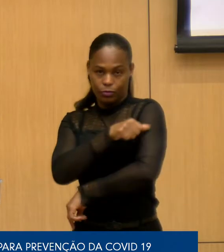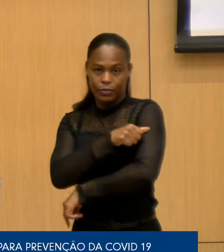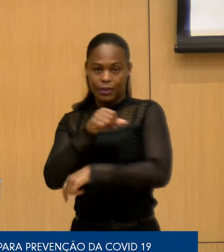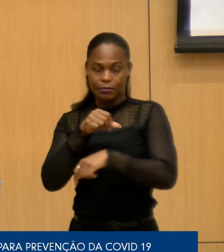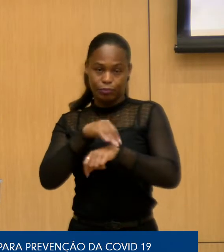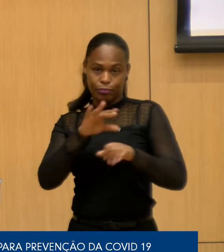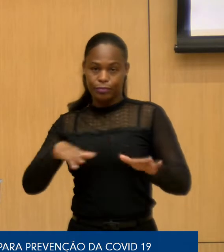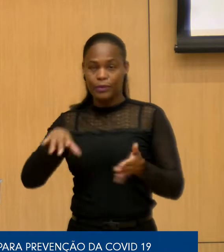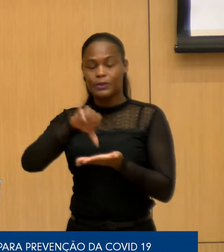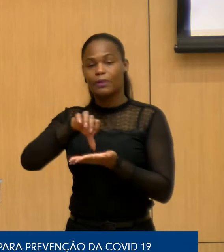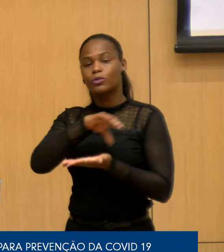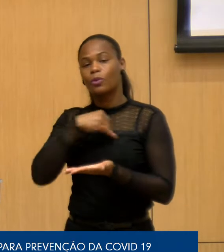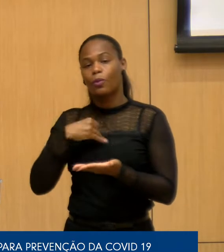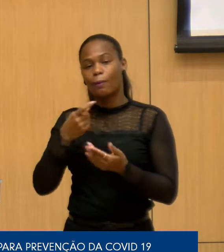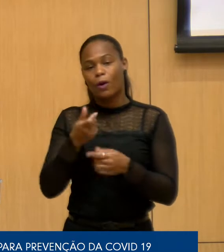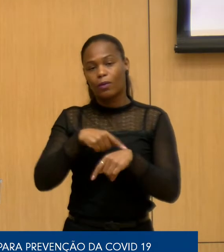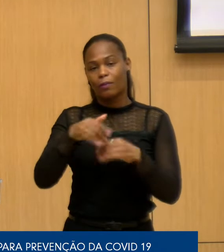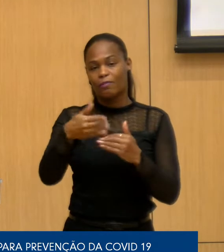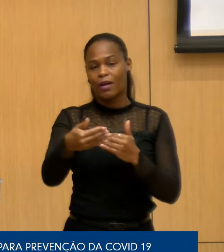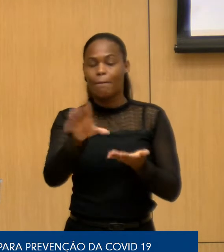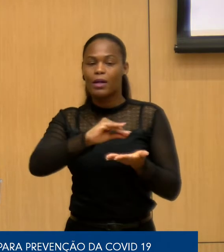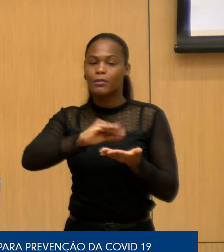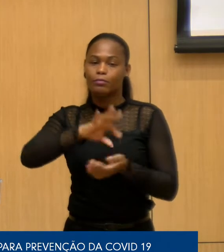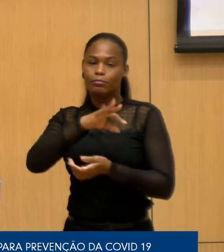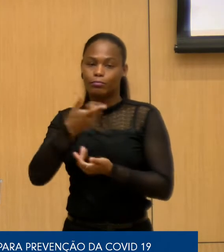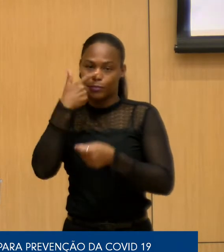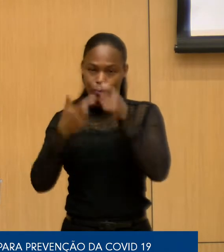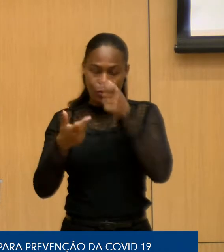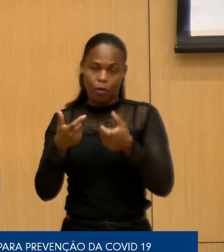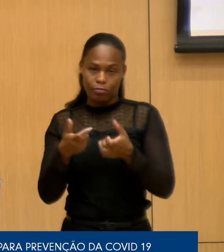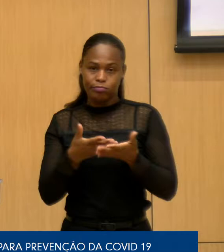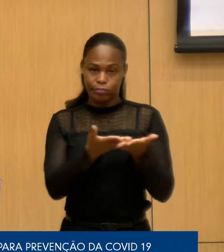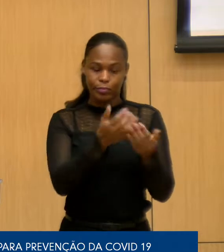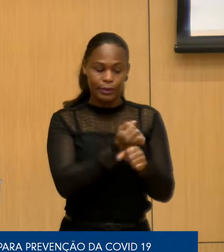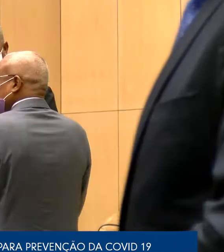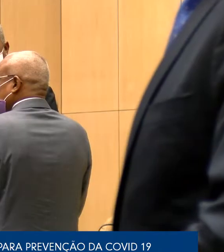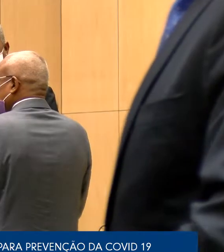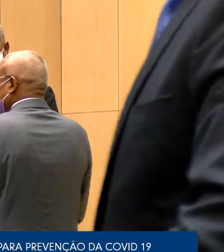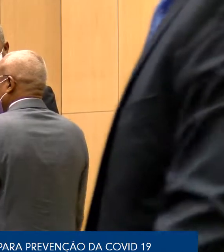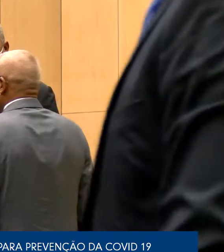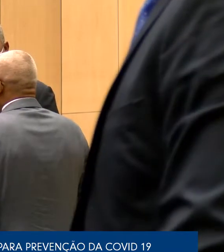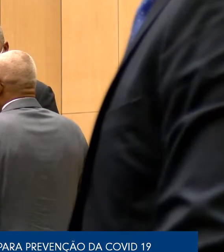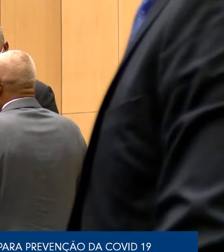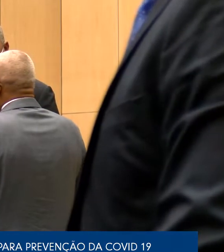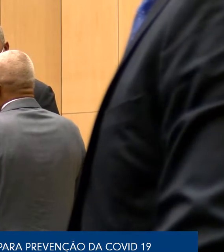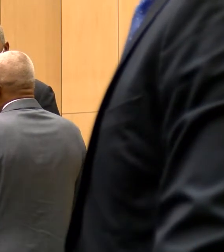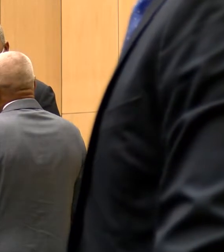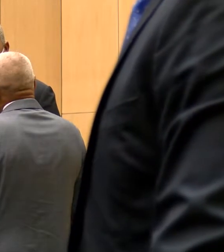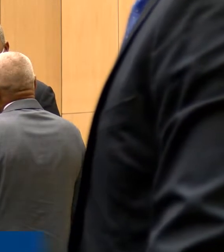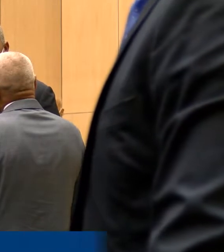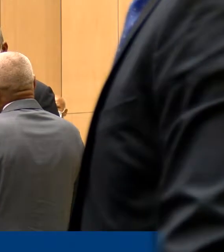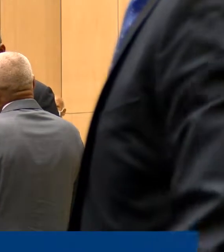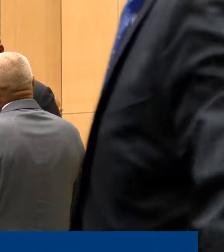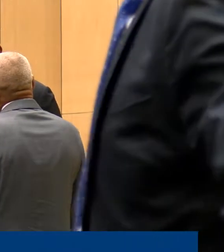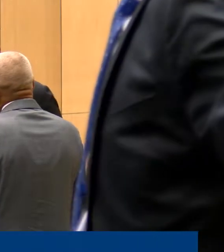centros de saúde vão brevemente ser reforçados com mais pessoal, nomeadamente enfermeiros. Tanto no discurso de José Maria Neves